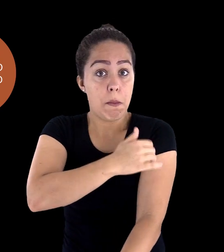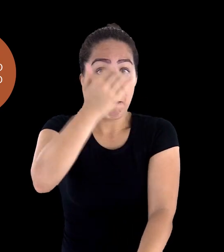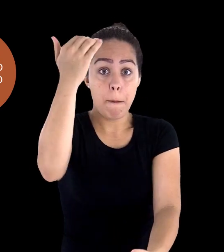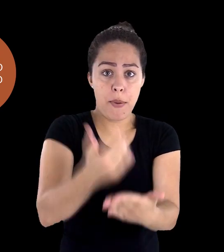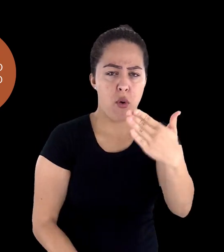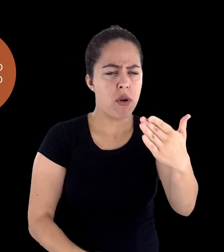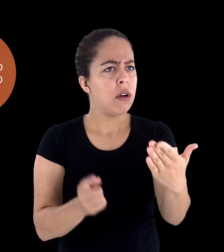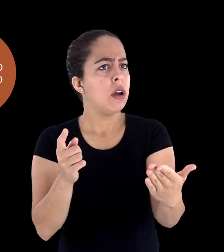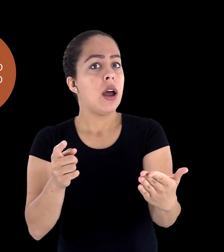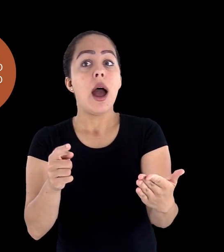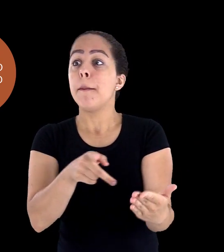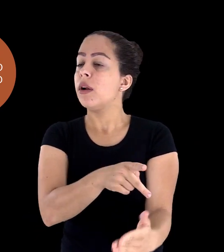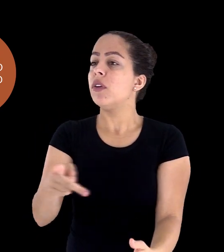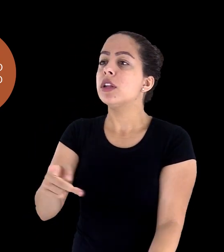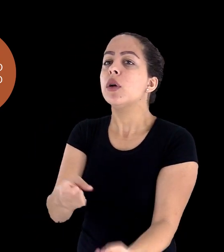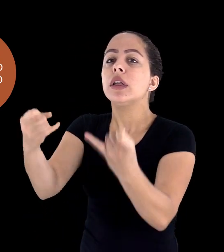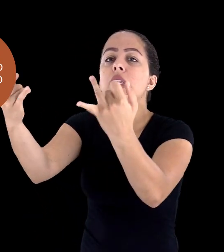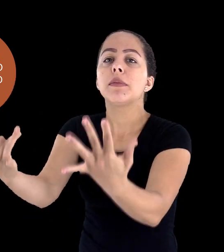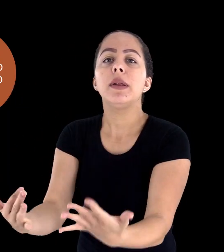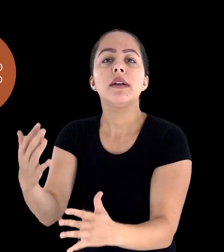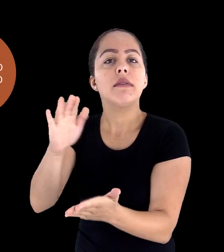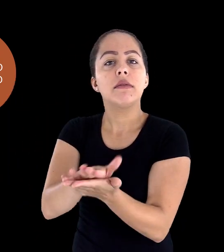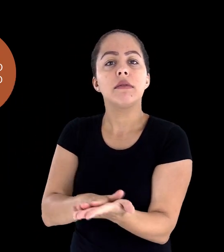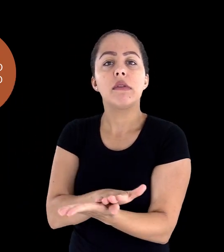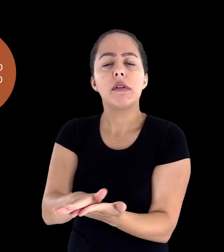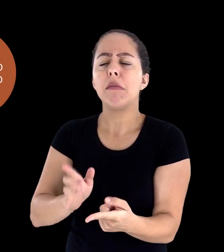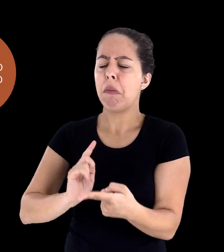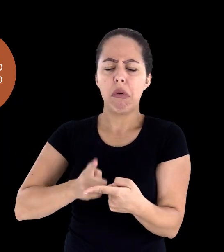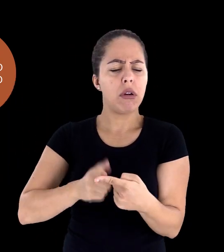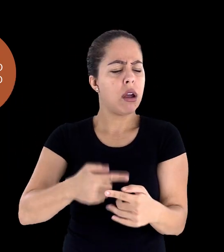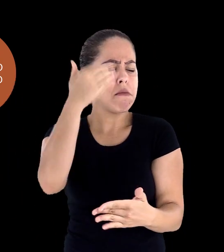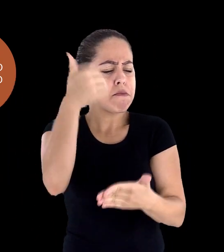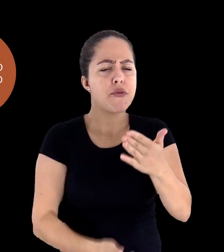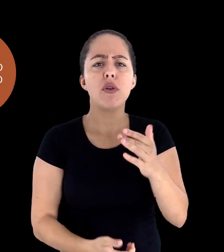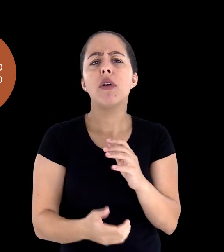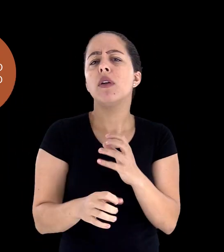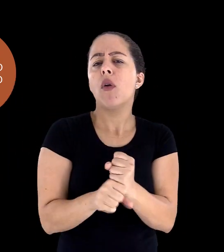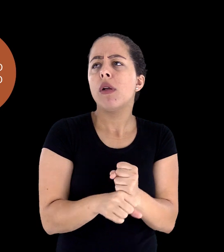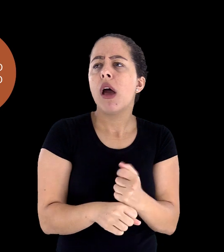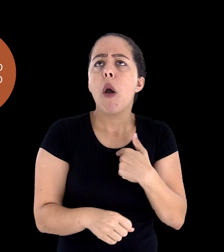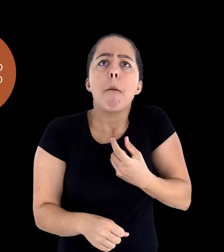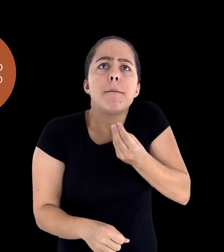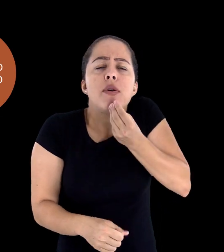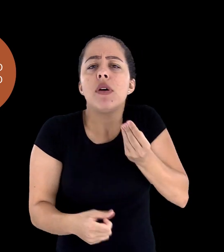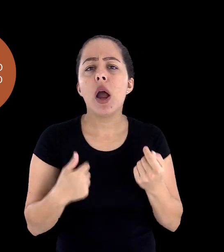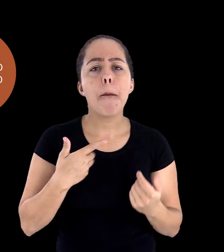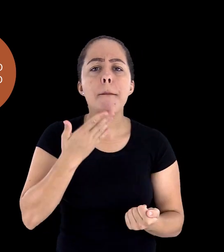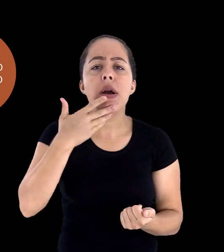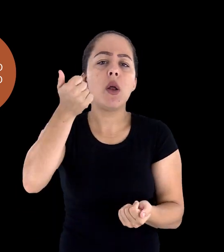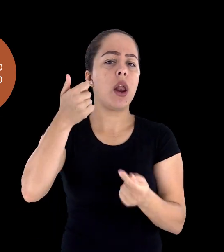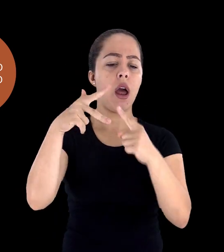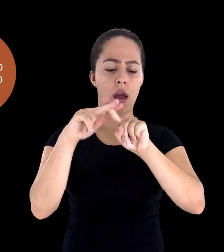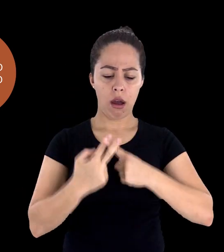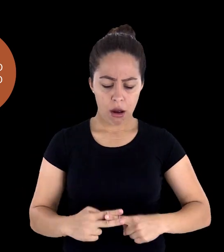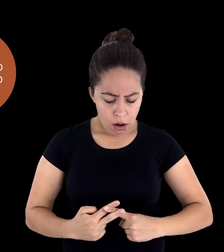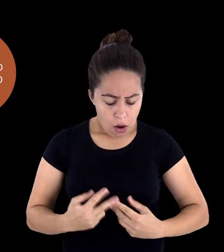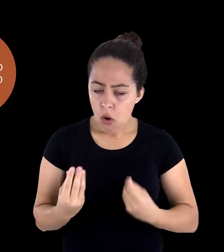o devido esclarecimento sobre por que ele tirou aquela nota, o que ele precisa melhorar ou então ele não tem a